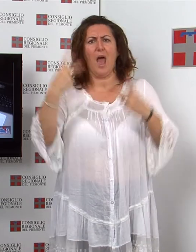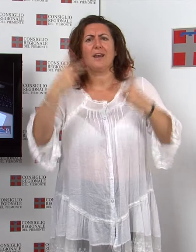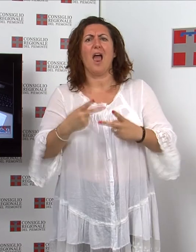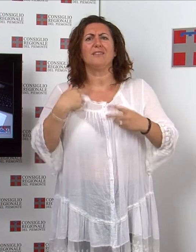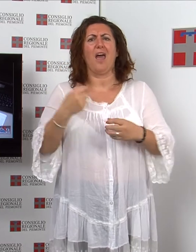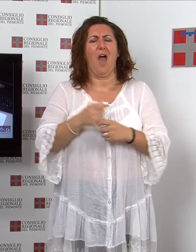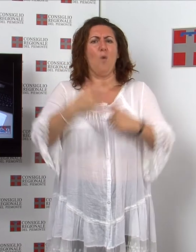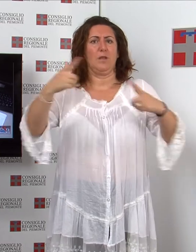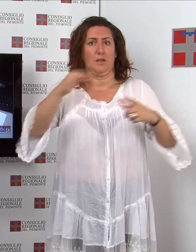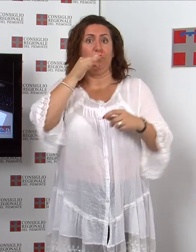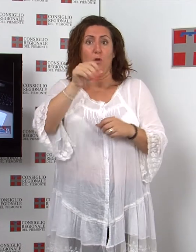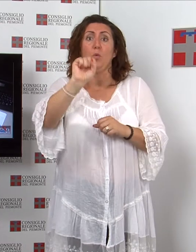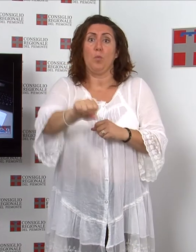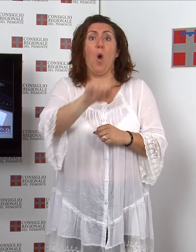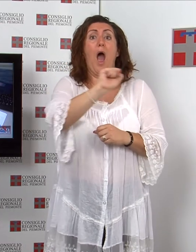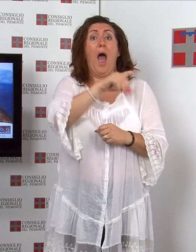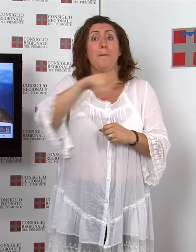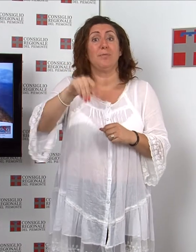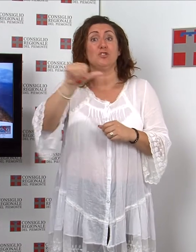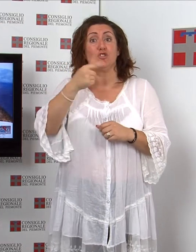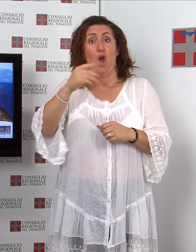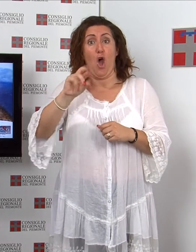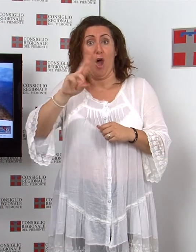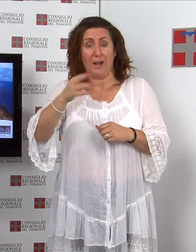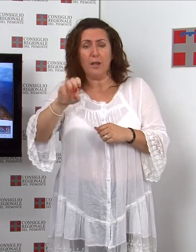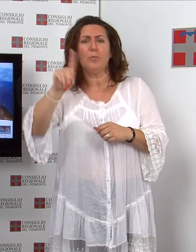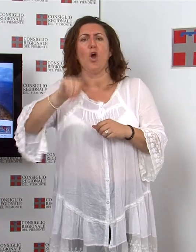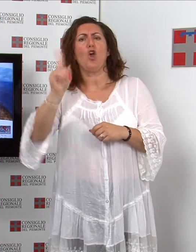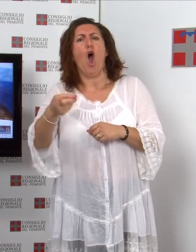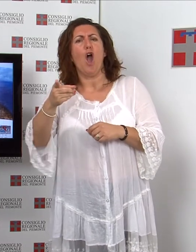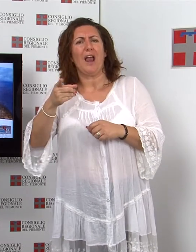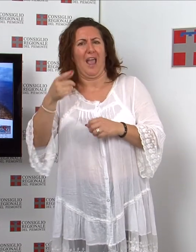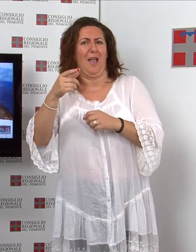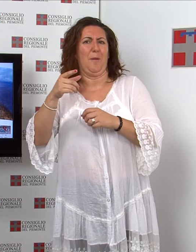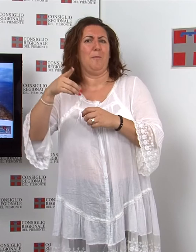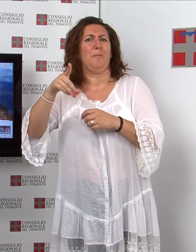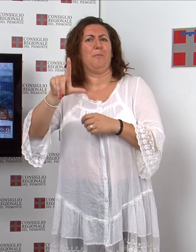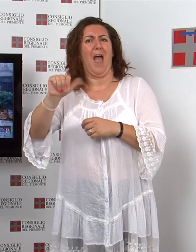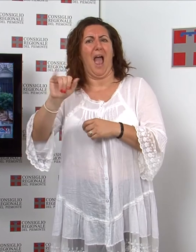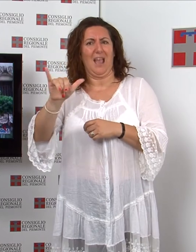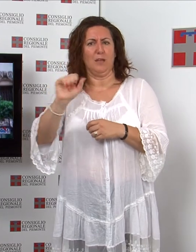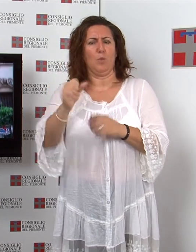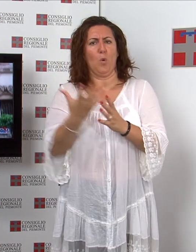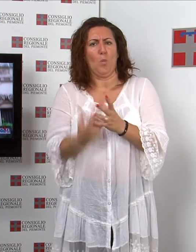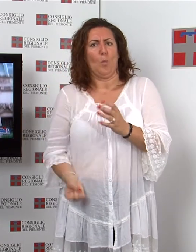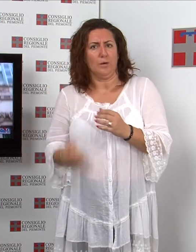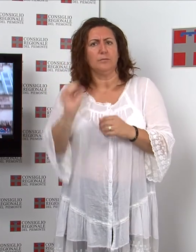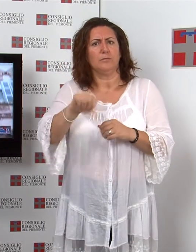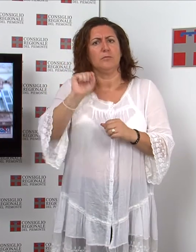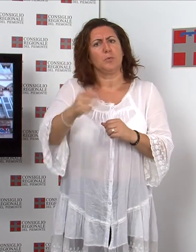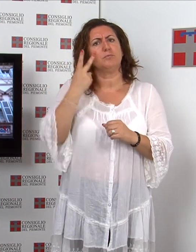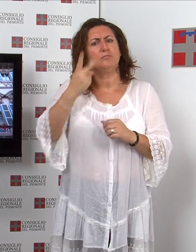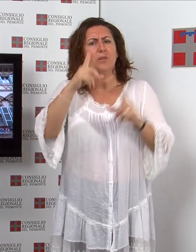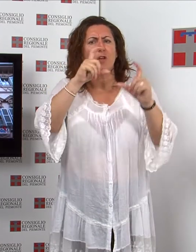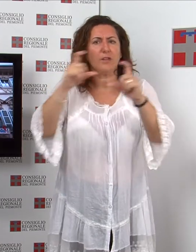dall'Apple Store e da Google Play, consente di accedere ai contenuti aumentati di alcune fotografie Anche la facciata di Palazzo Lascris,